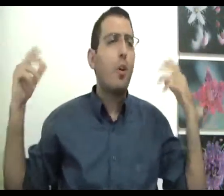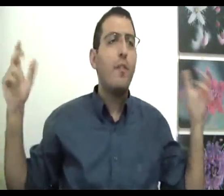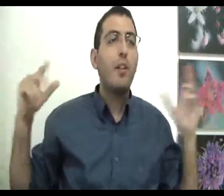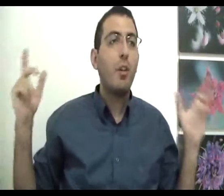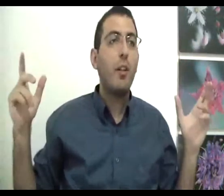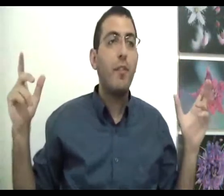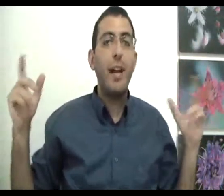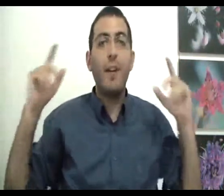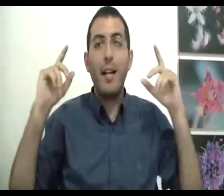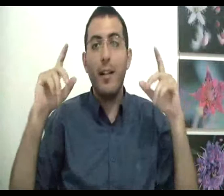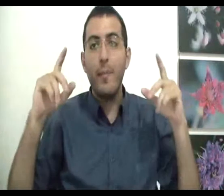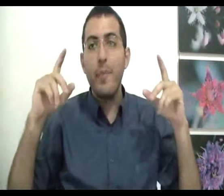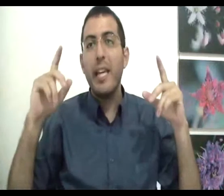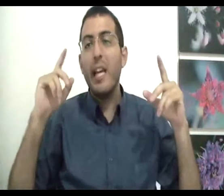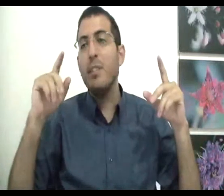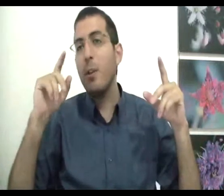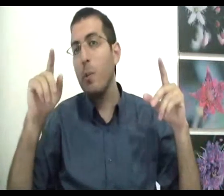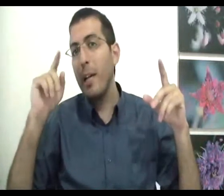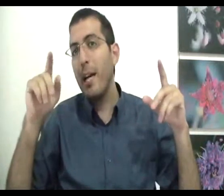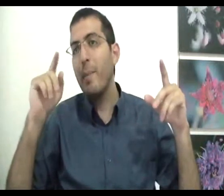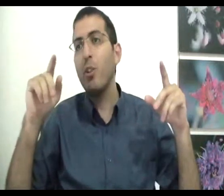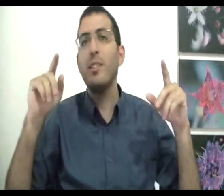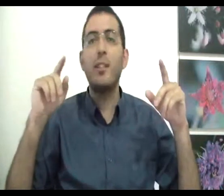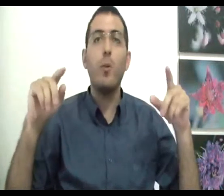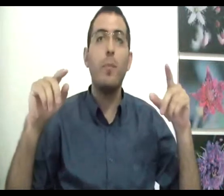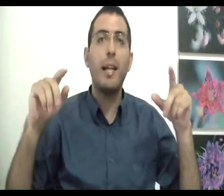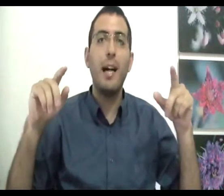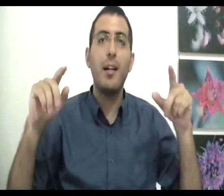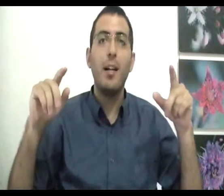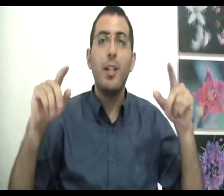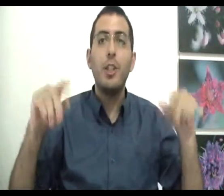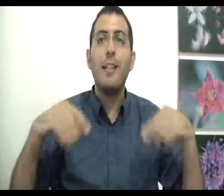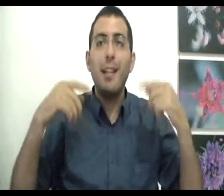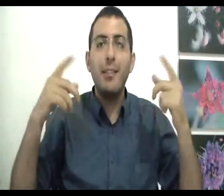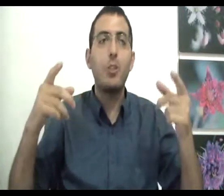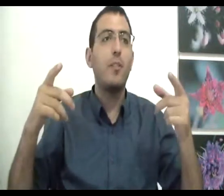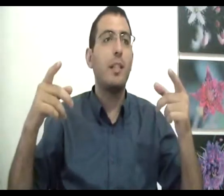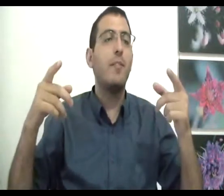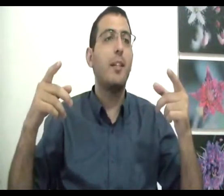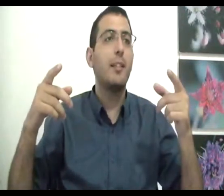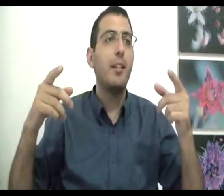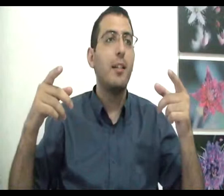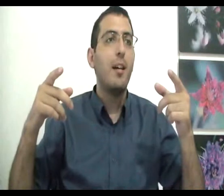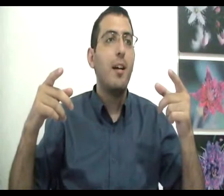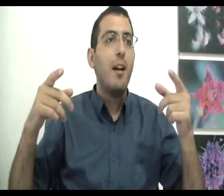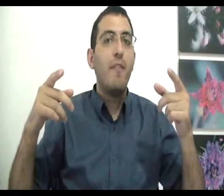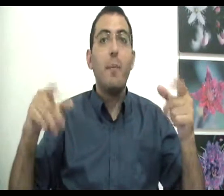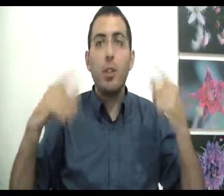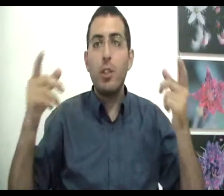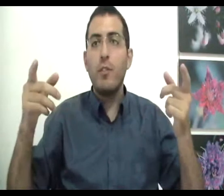שהכל נפנה, שהכל יפה, אבל אם זה תלוי בך, אם הטוב הזה תלוי בכך שאתה תחשוב את הדבר הזה, ואם לא תחשוב